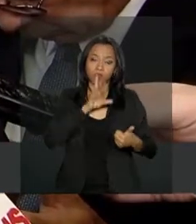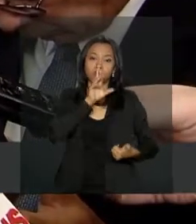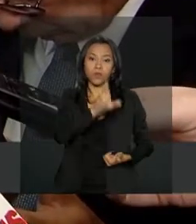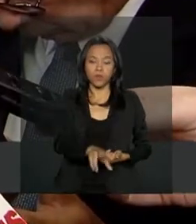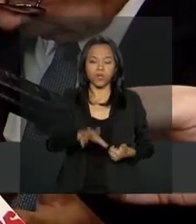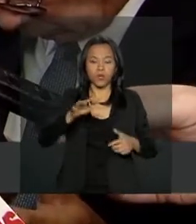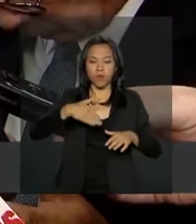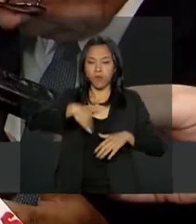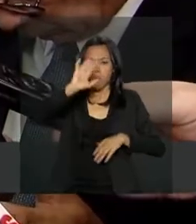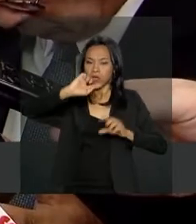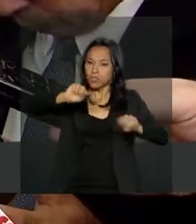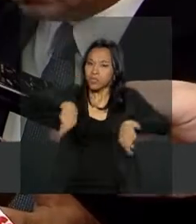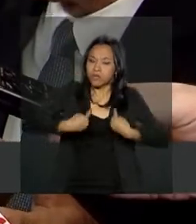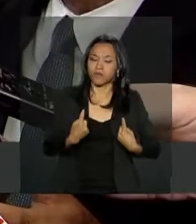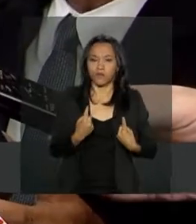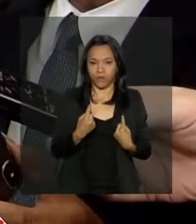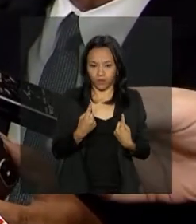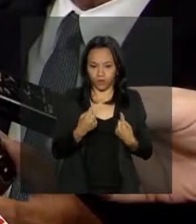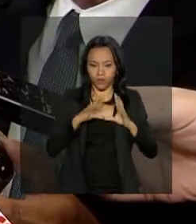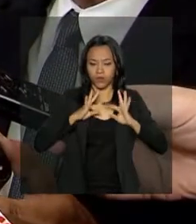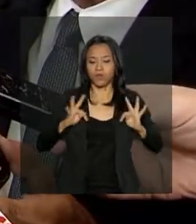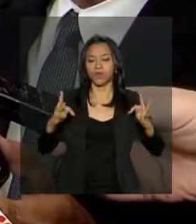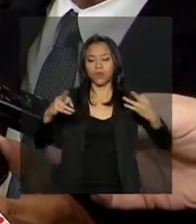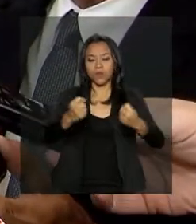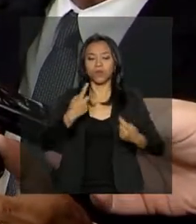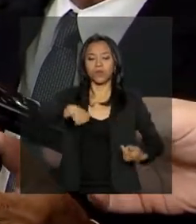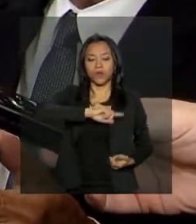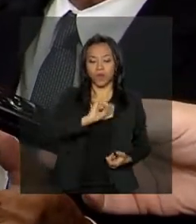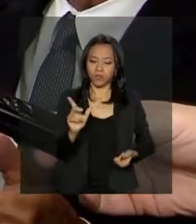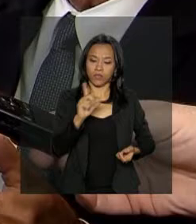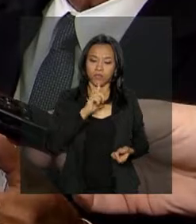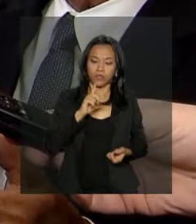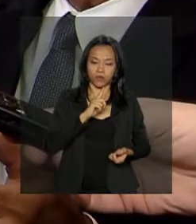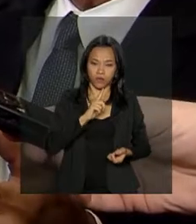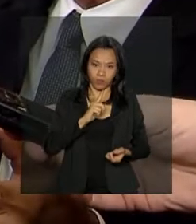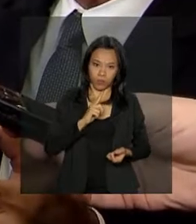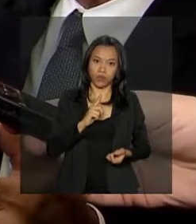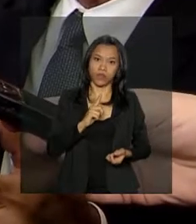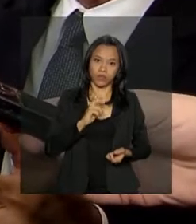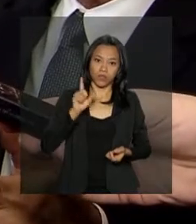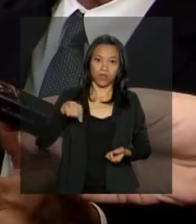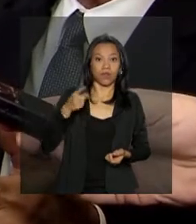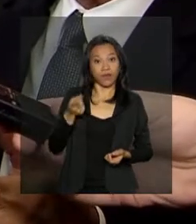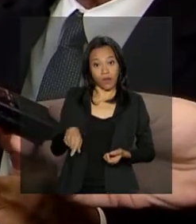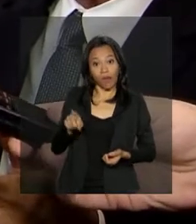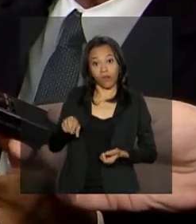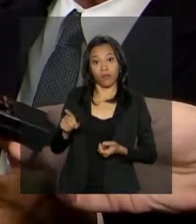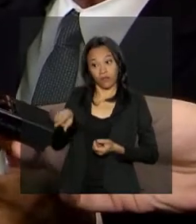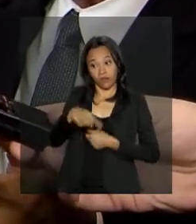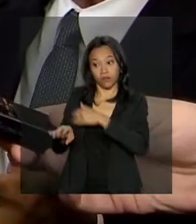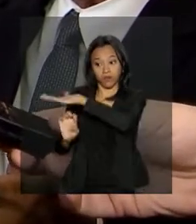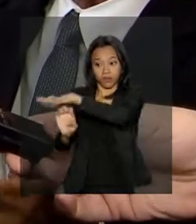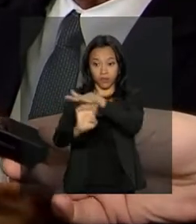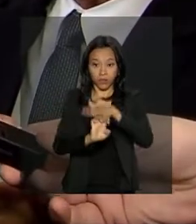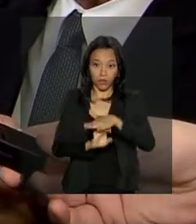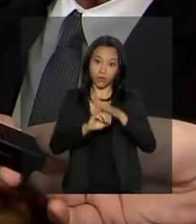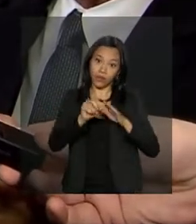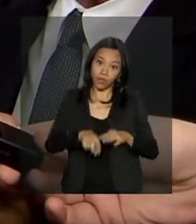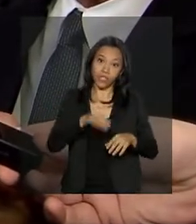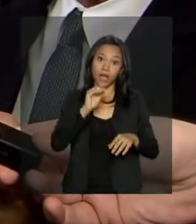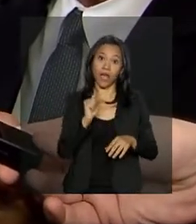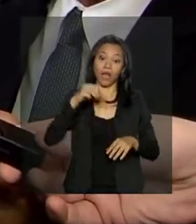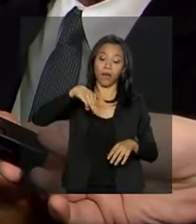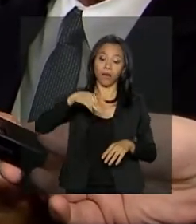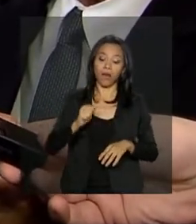desafio que todos nós tínhamos com relação a essas distribuidoras era exatamente a de Amazonas,